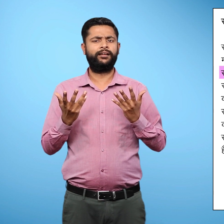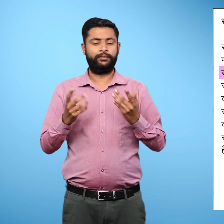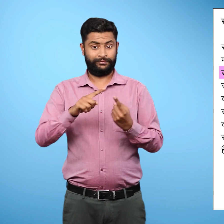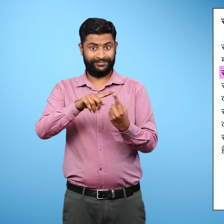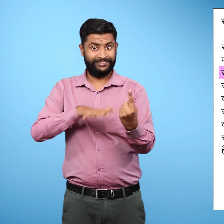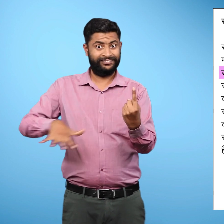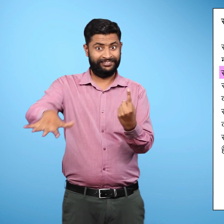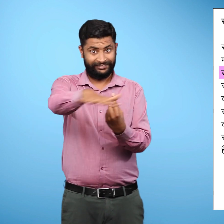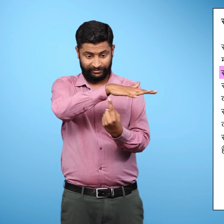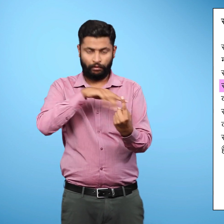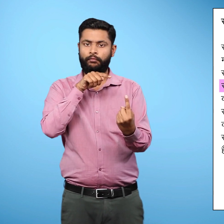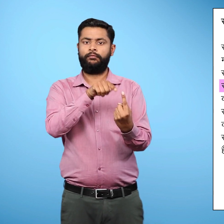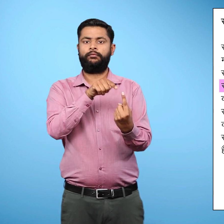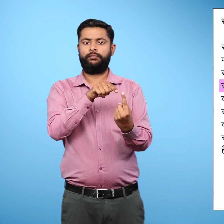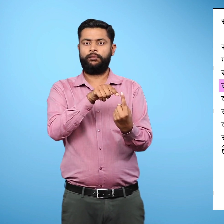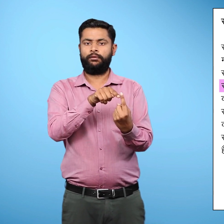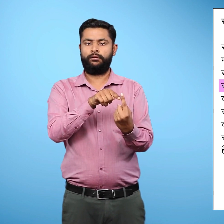परियावरण विशेश रूप से साफ जल,